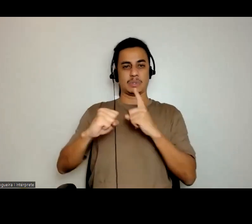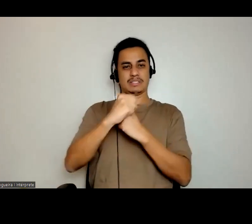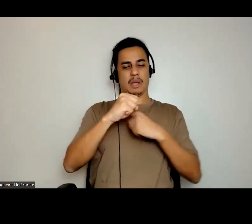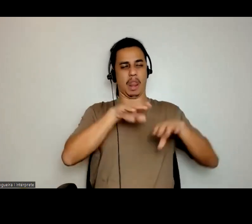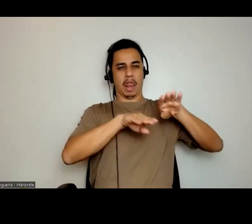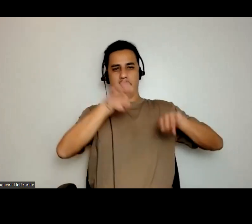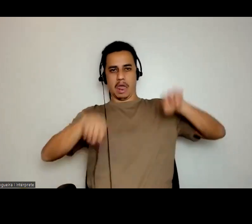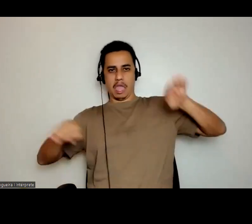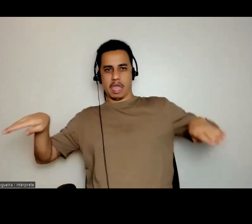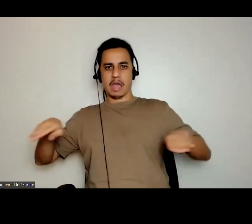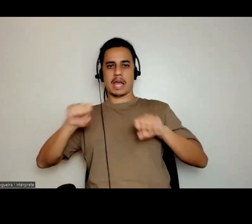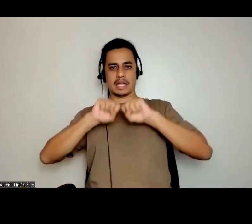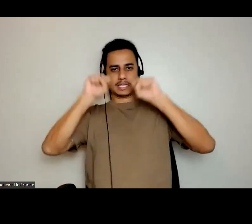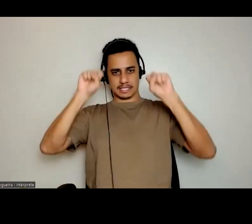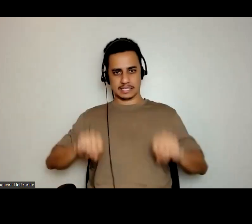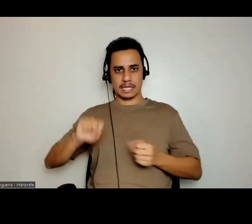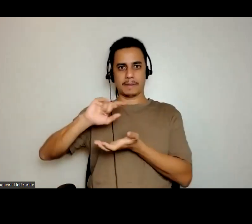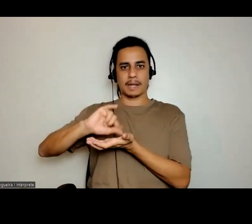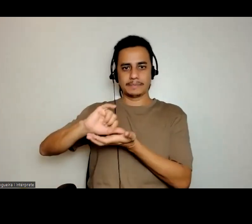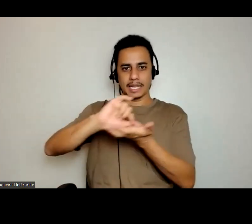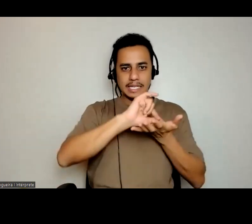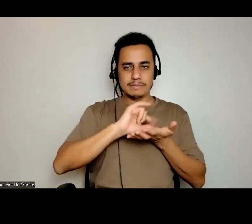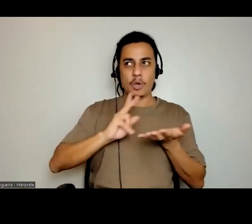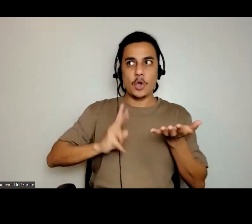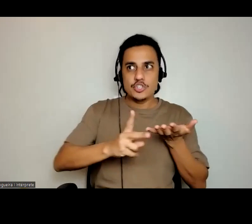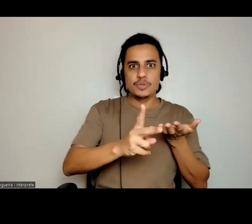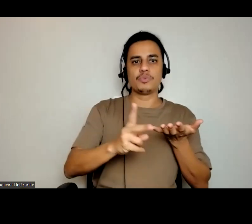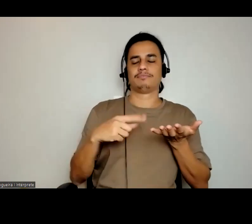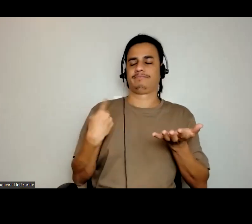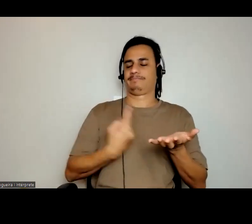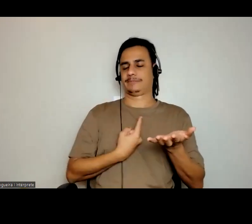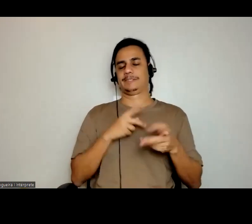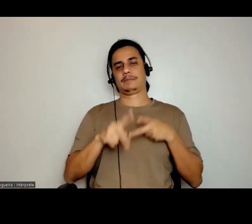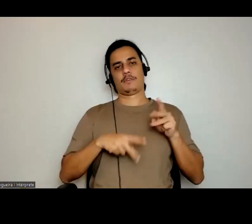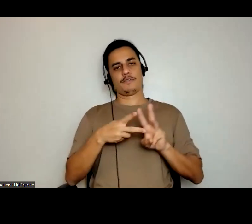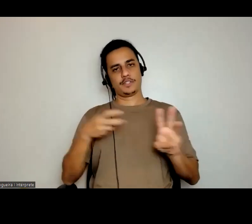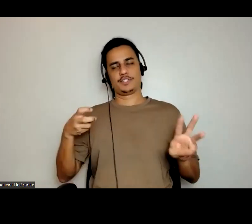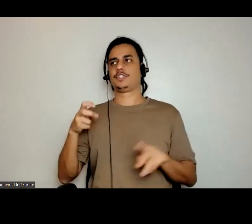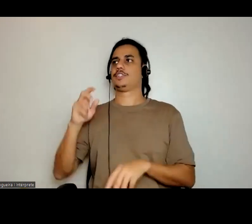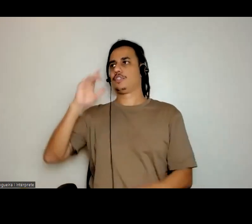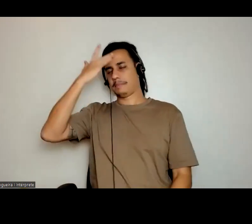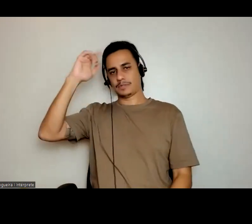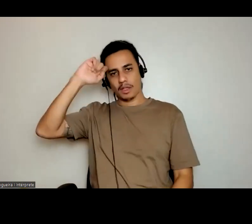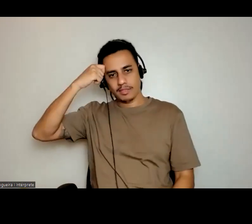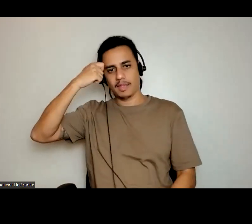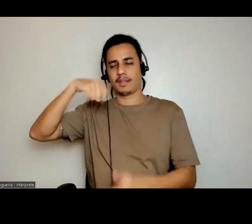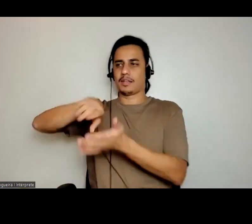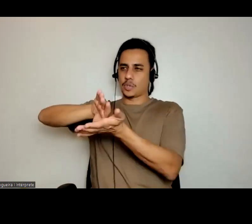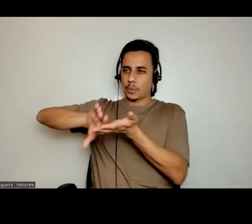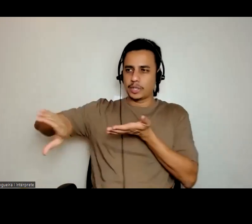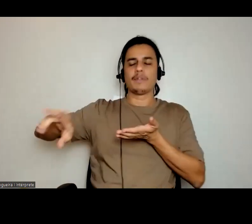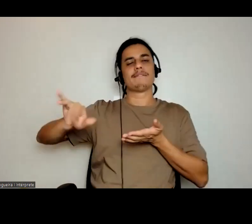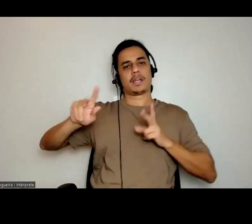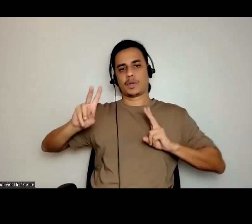o sistema chamado capitalismo, nós, povos indígenas, o povo negro, a população excluída no mundo, continuará sendo excluída,